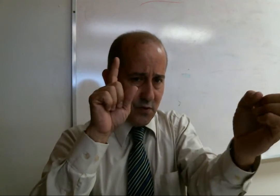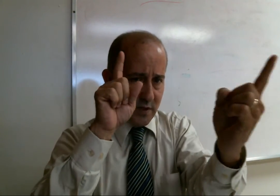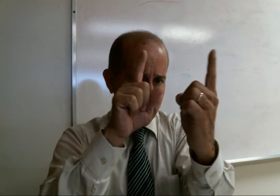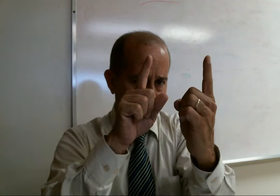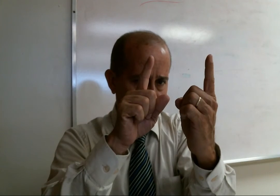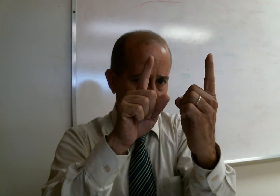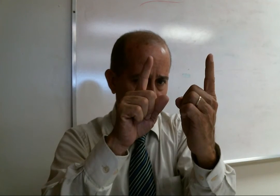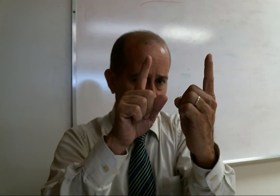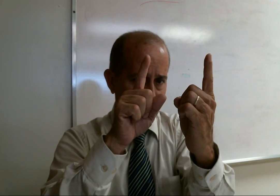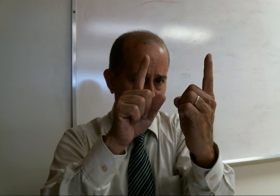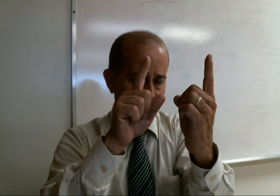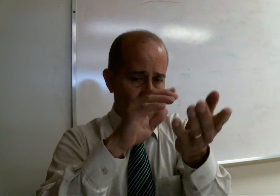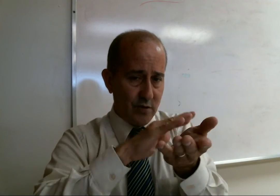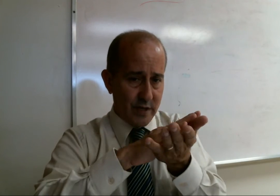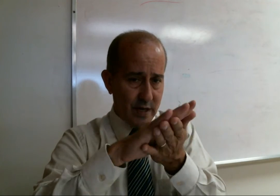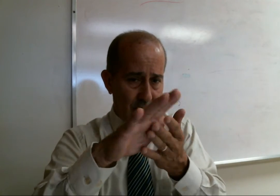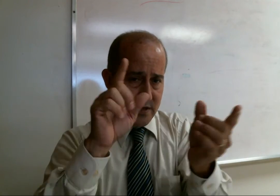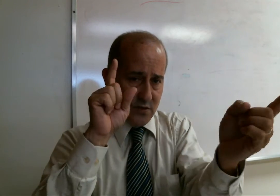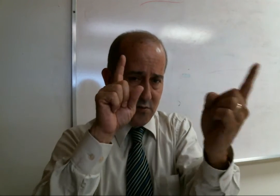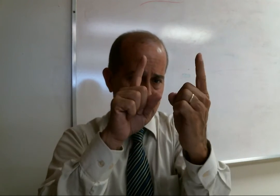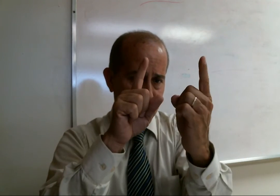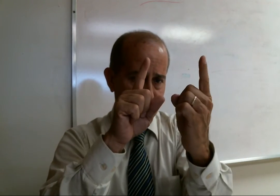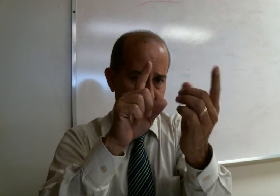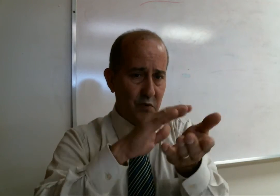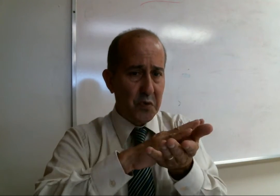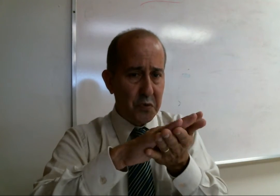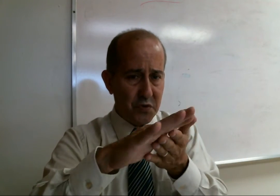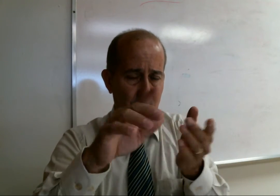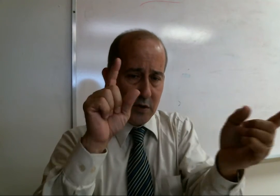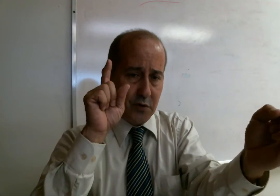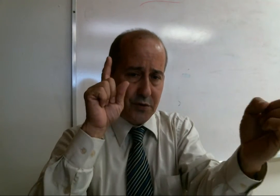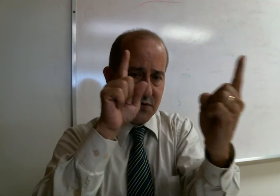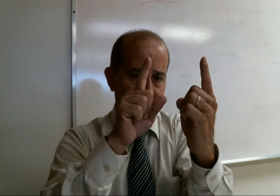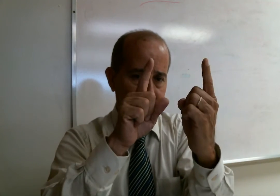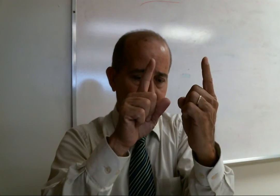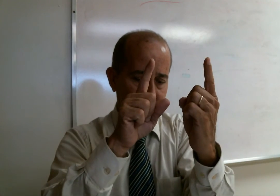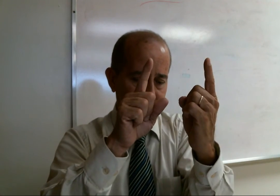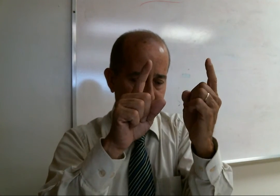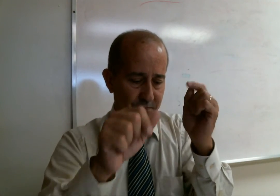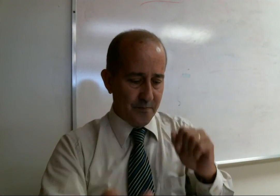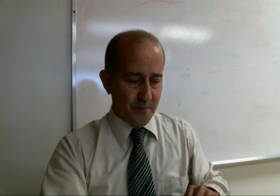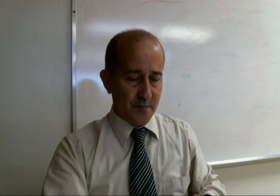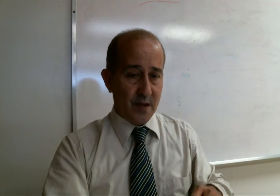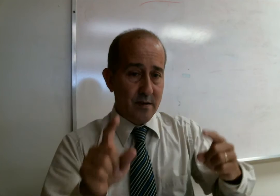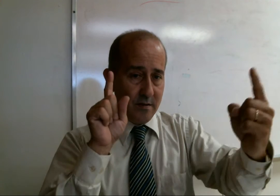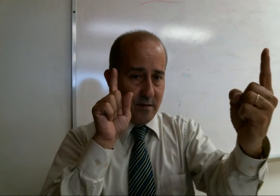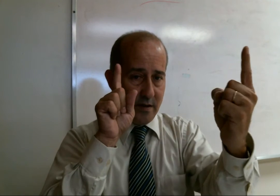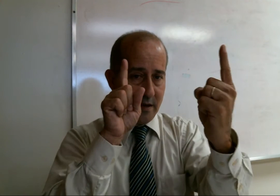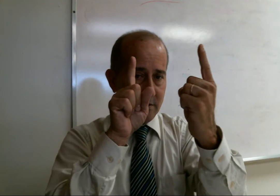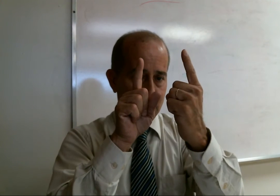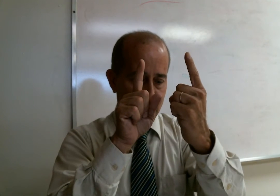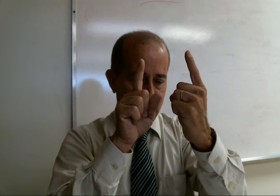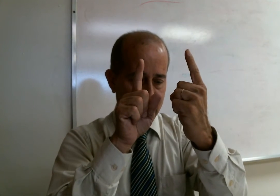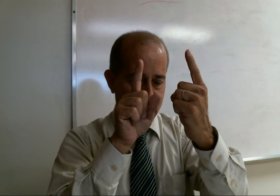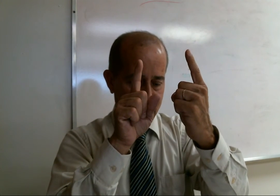en encontrarme contigo, nice to meet you, gusto en conocerte, ok, encontrarse,